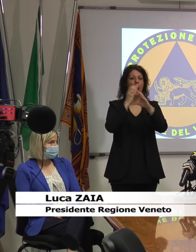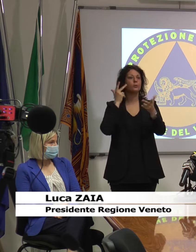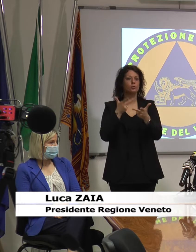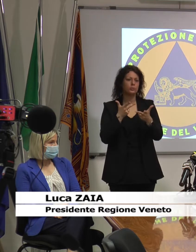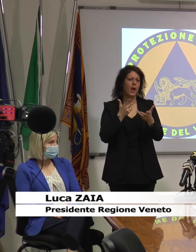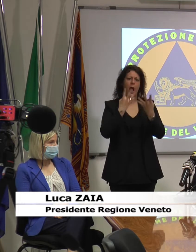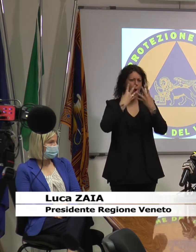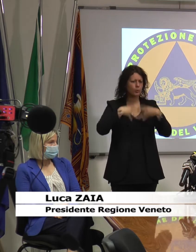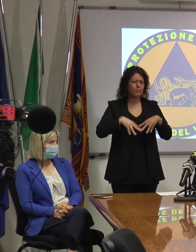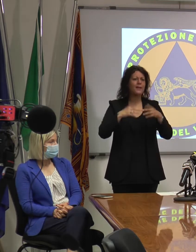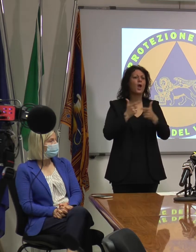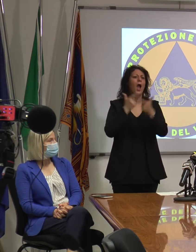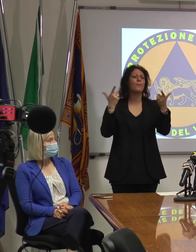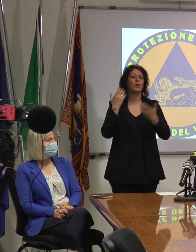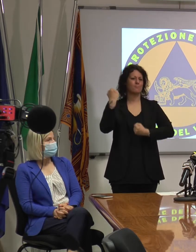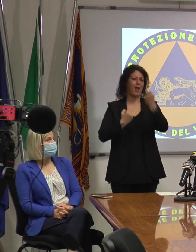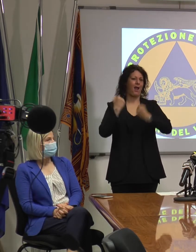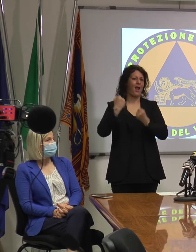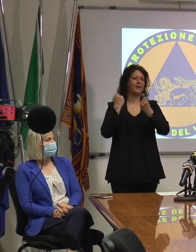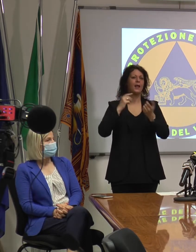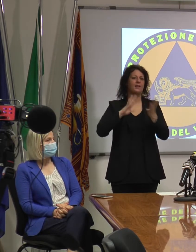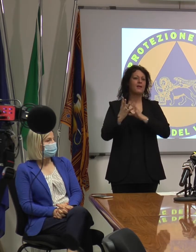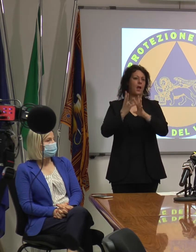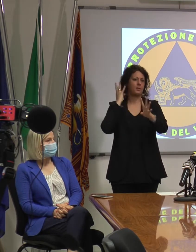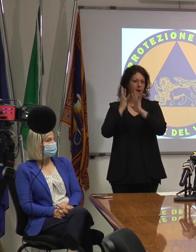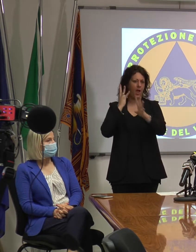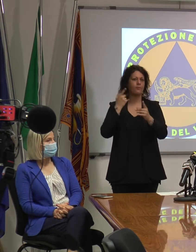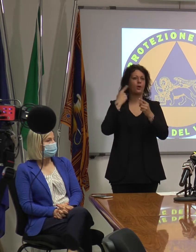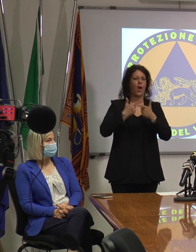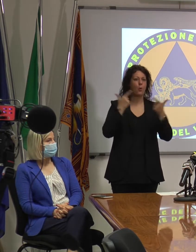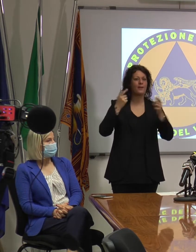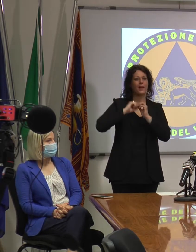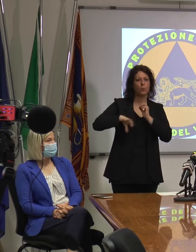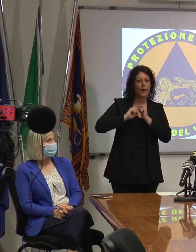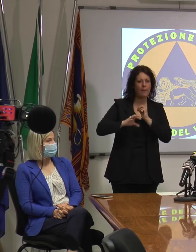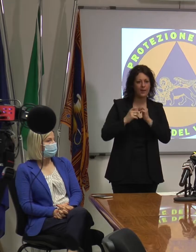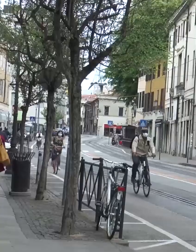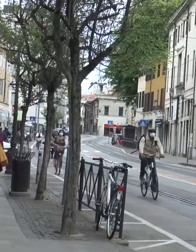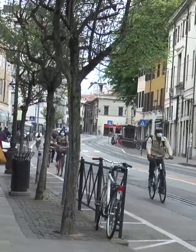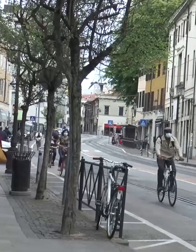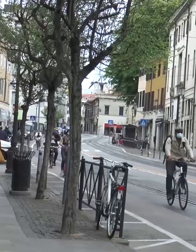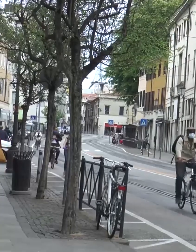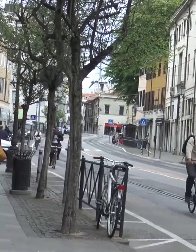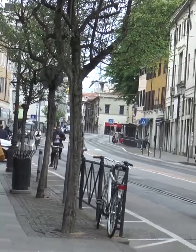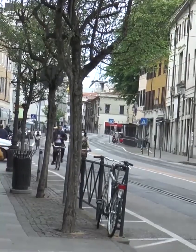auto, vuol dire inquinare, vuol dire tutti i problemi che ne derivano. Ed è esattamente quello che noi non vogliamo.